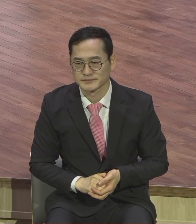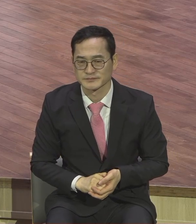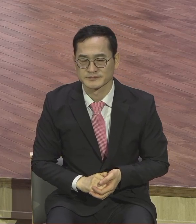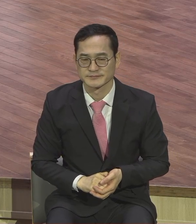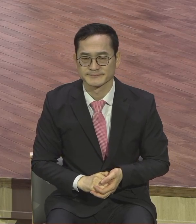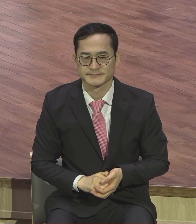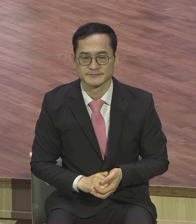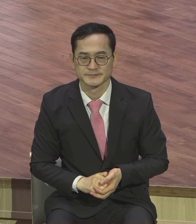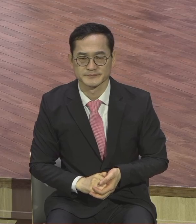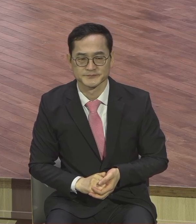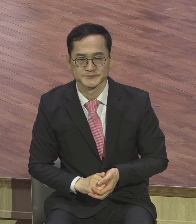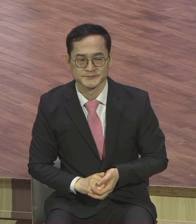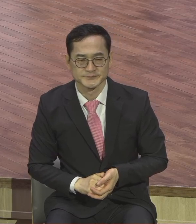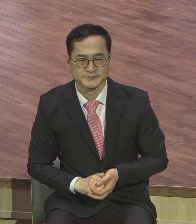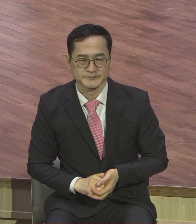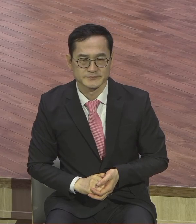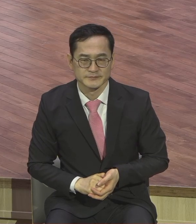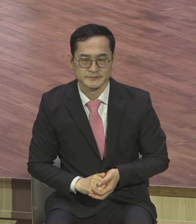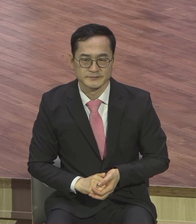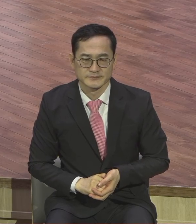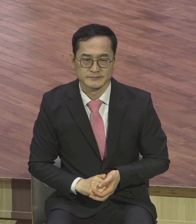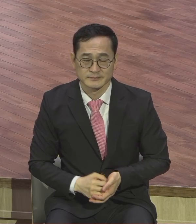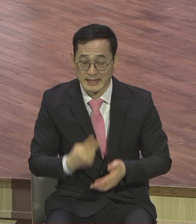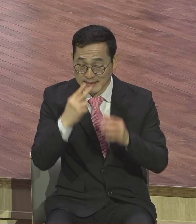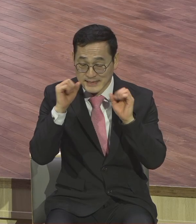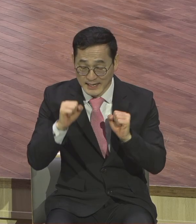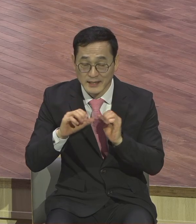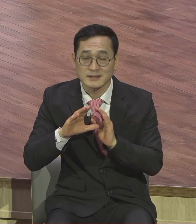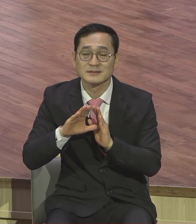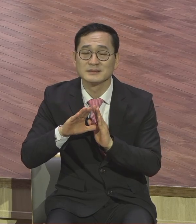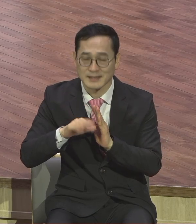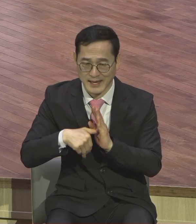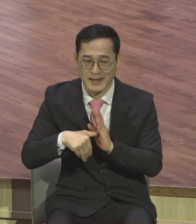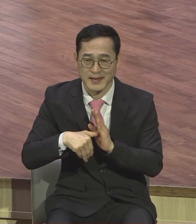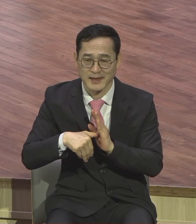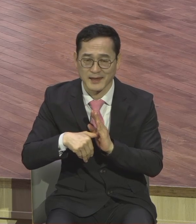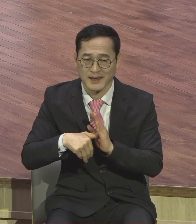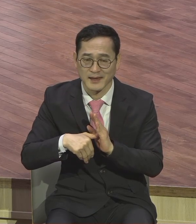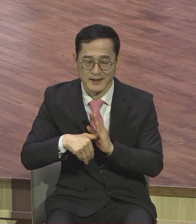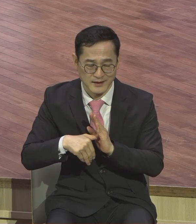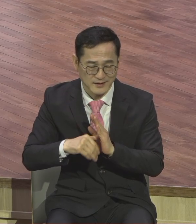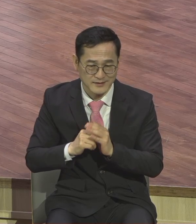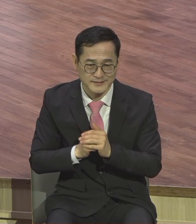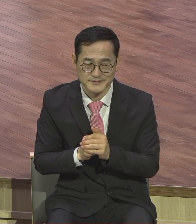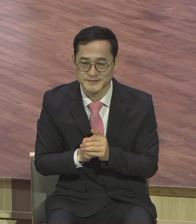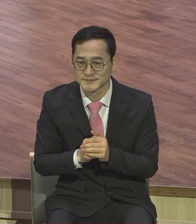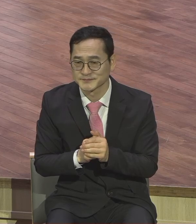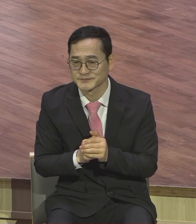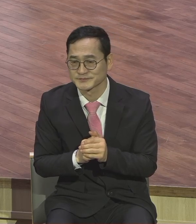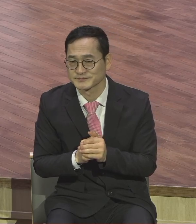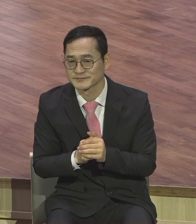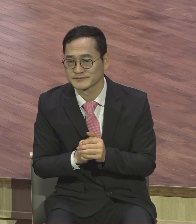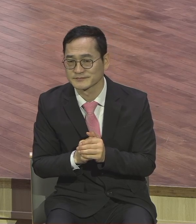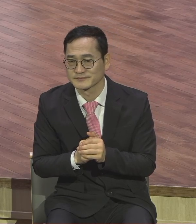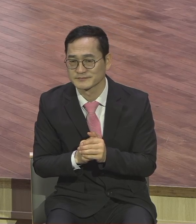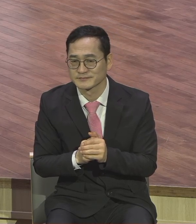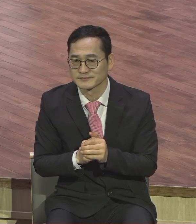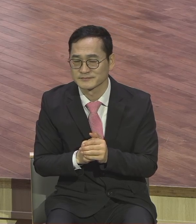그러니까 한정된다 그 말이에요 그러니까 육체에 살 동안 육체에 살 동안만 구원이 있단 말이에요